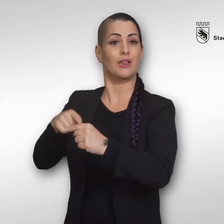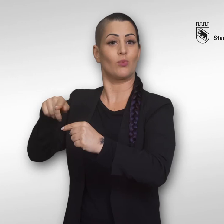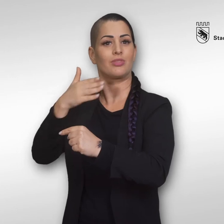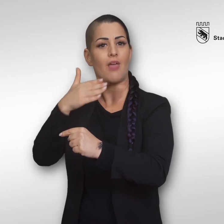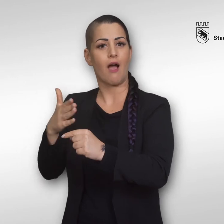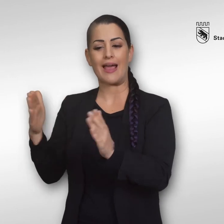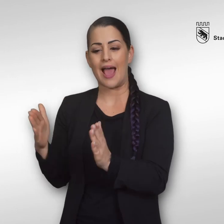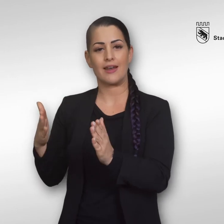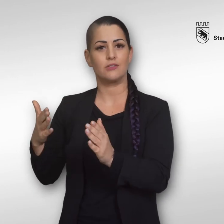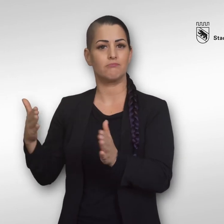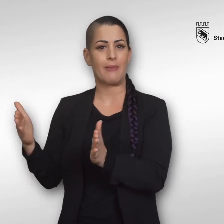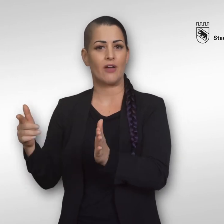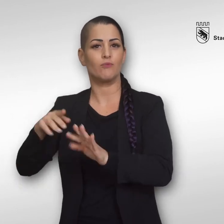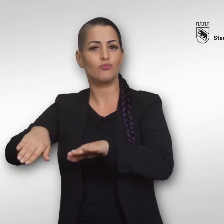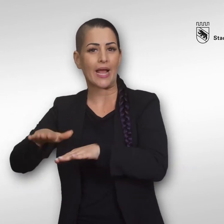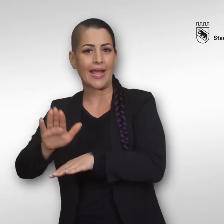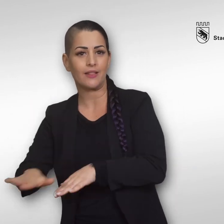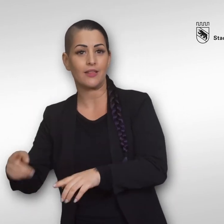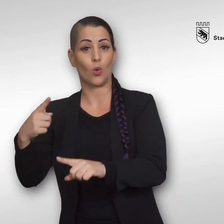und einem Kinderspielplatz auch auf ihre Kosten.